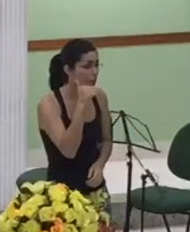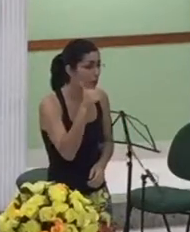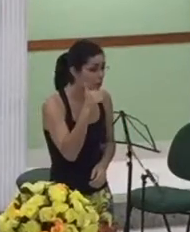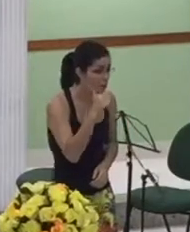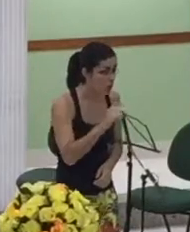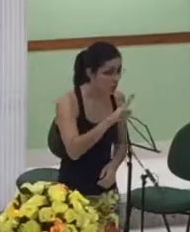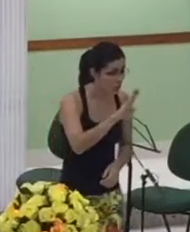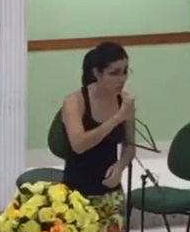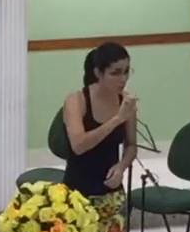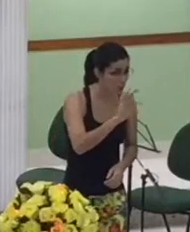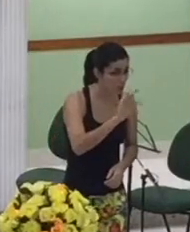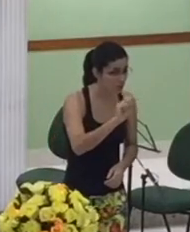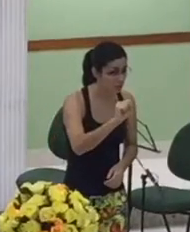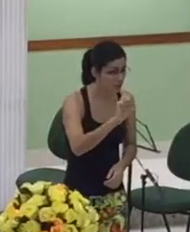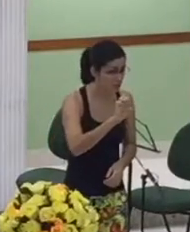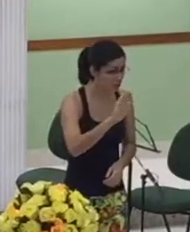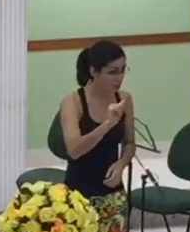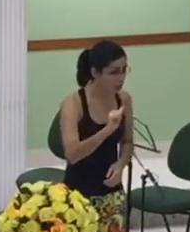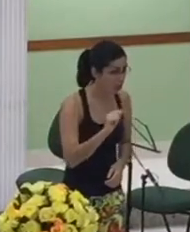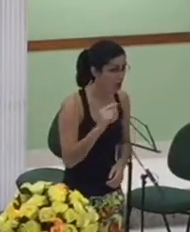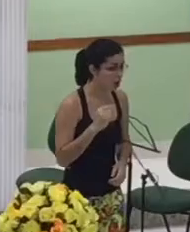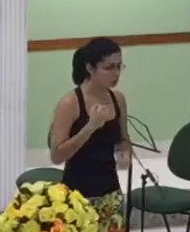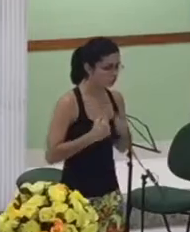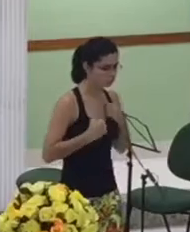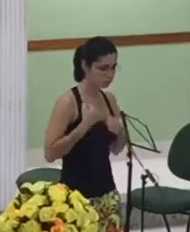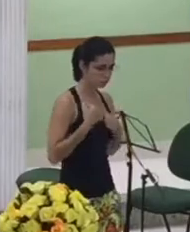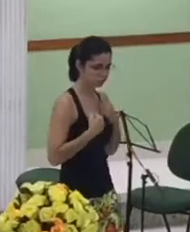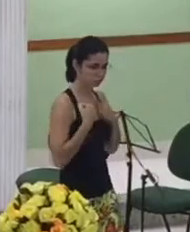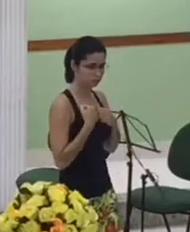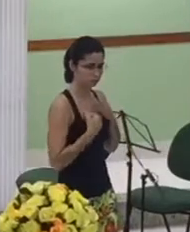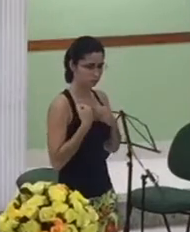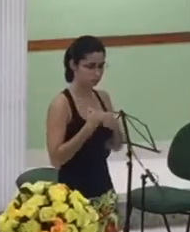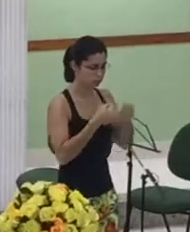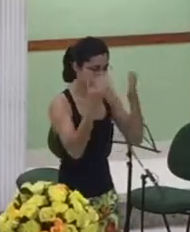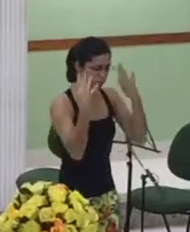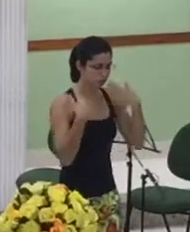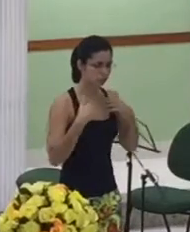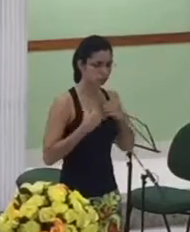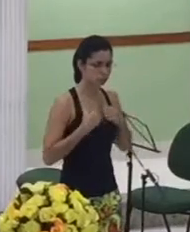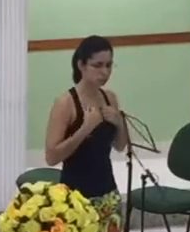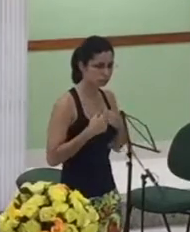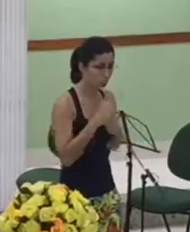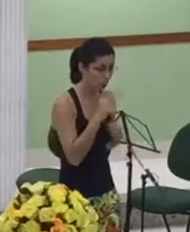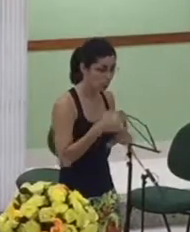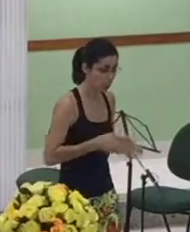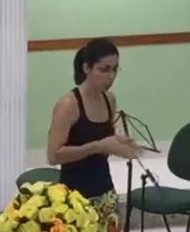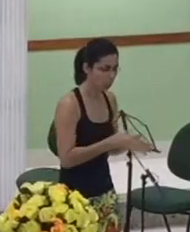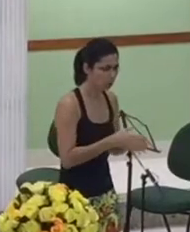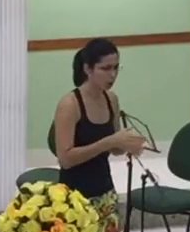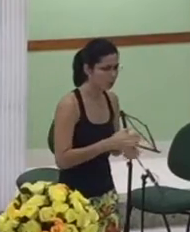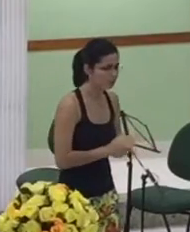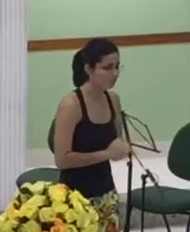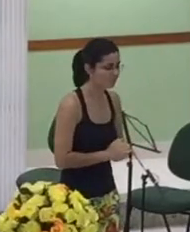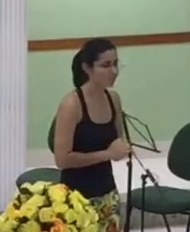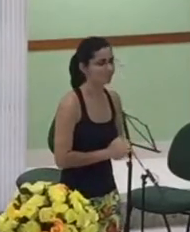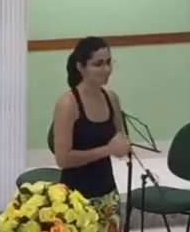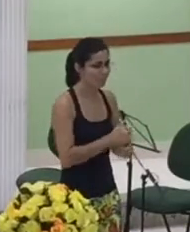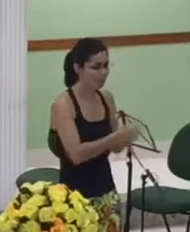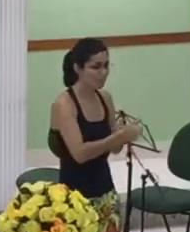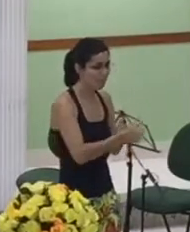possivelmente um palácio real a gente não pode pensar nos castelos medievais como palácio real mas a casa